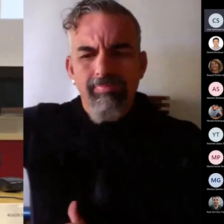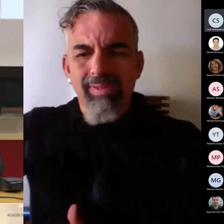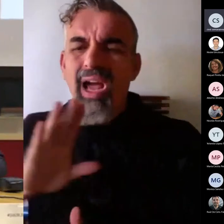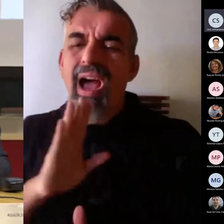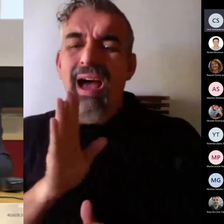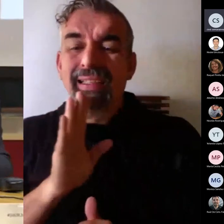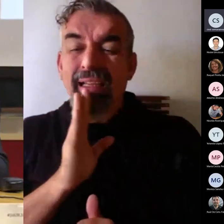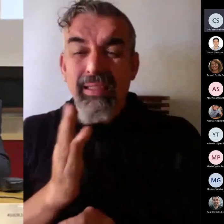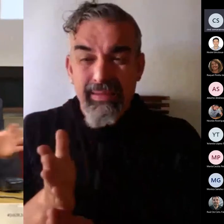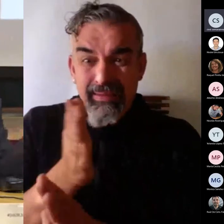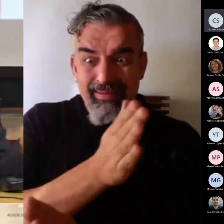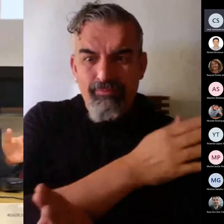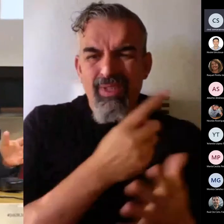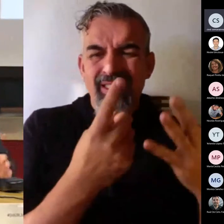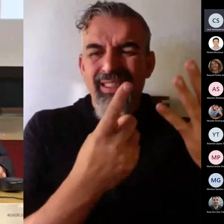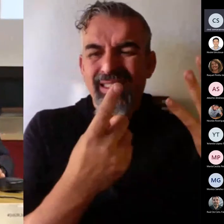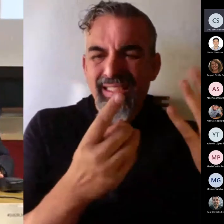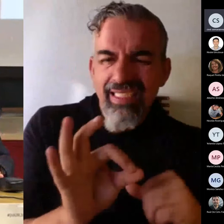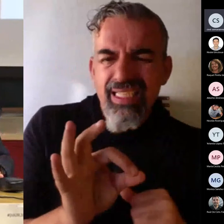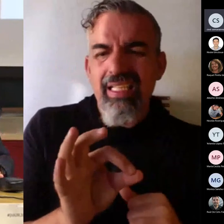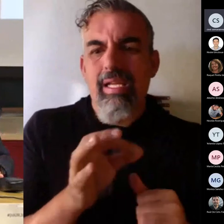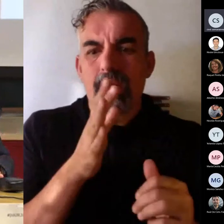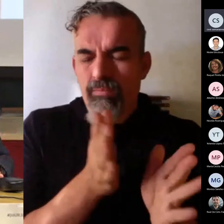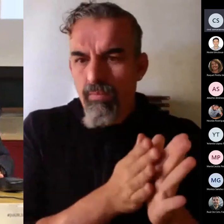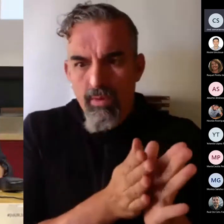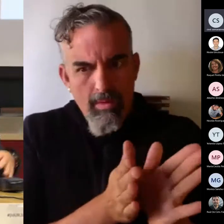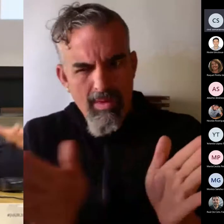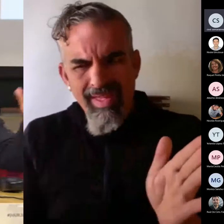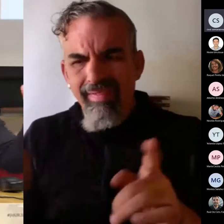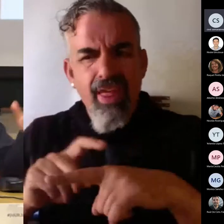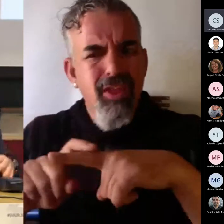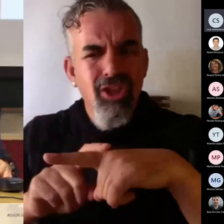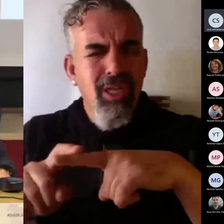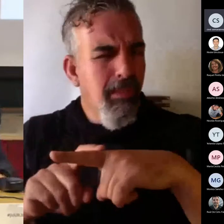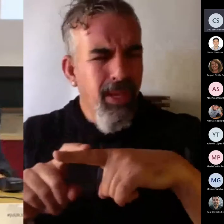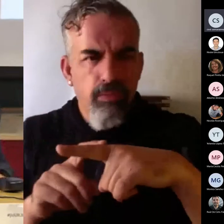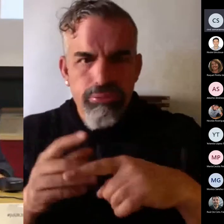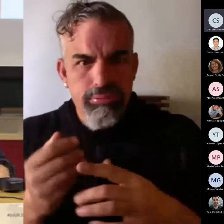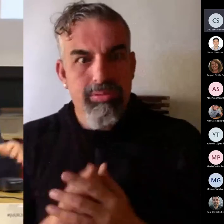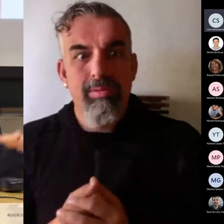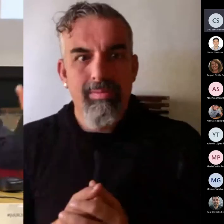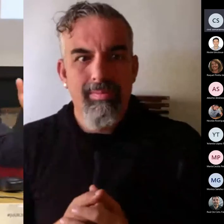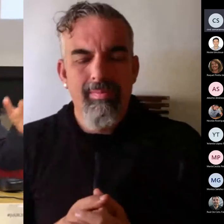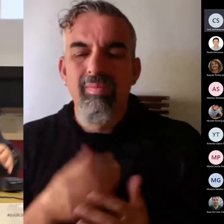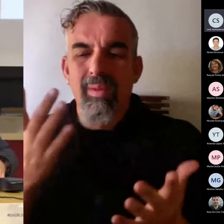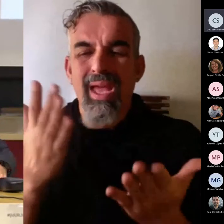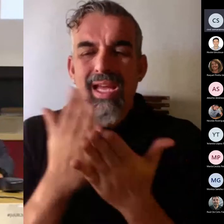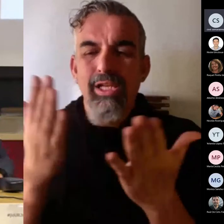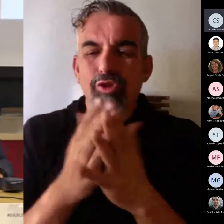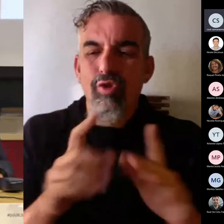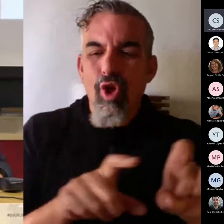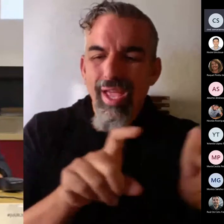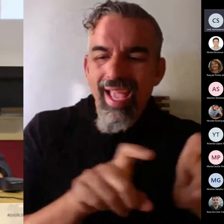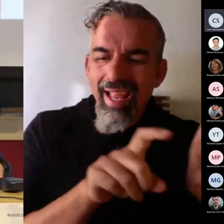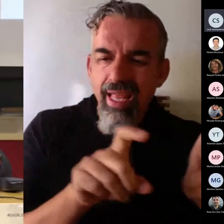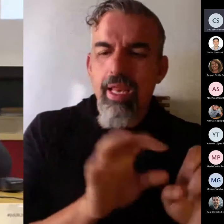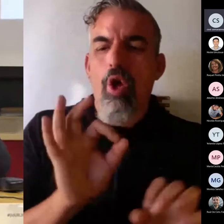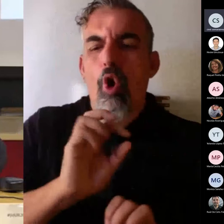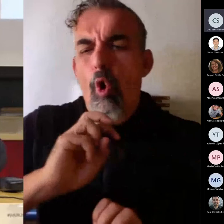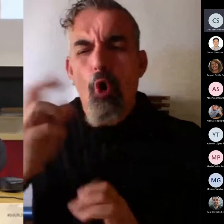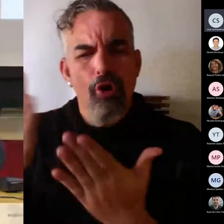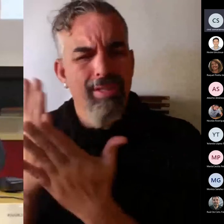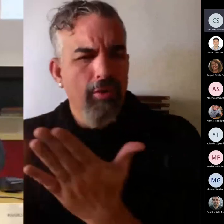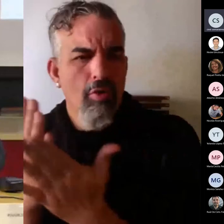un 60 y un 70 con una desviación típica tremenda. Estaban los estudios de ingeniería por un lado, otros estudios,